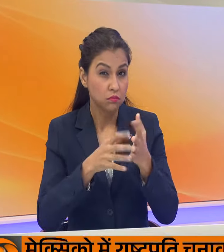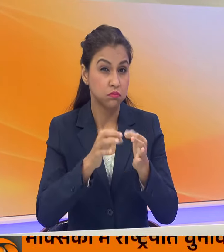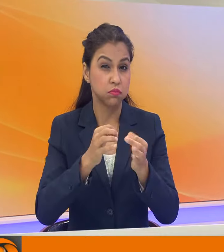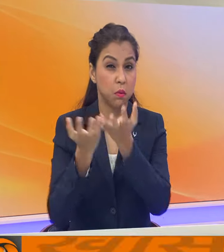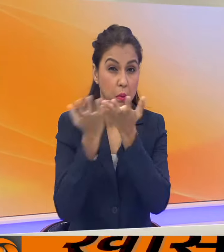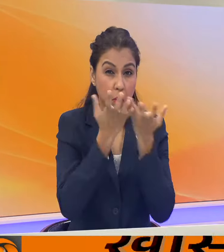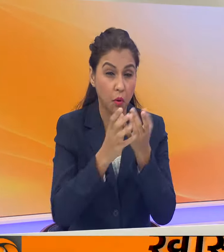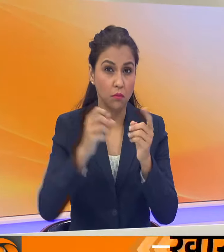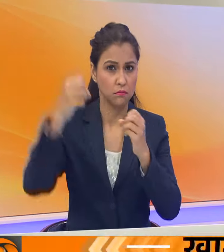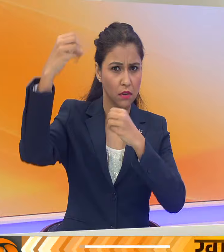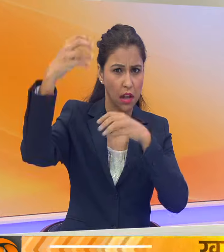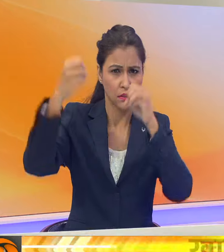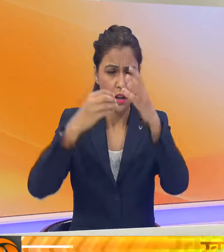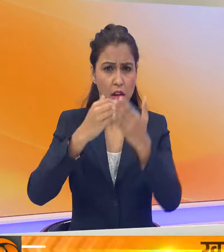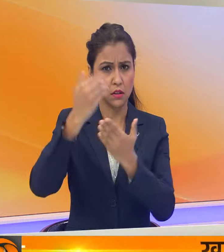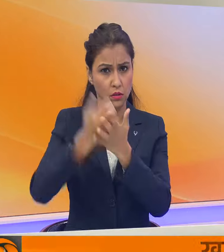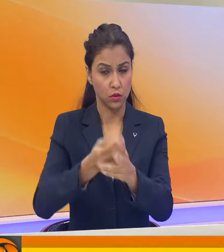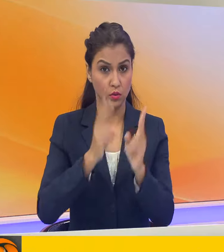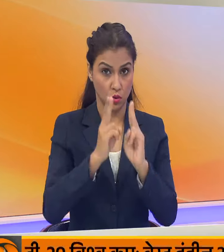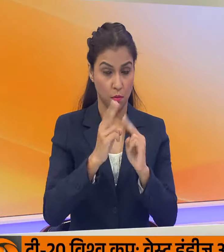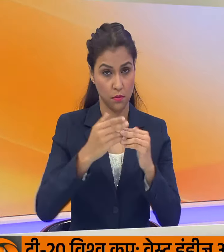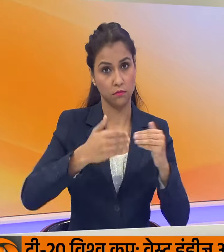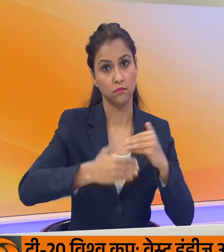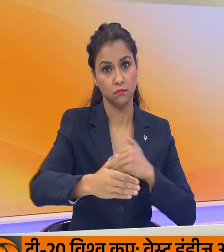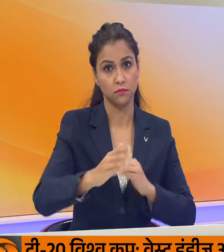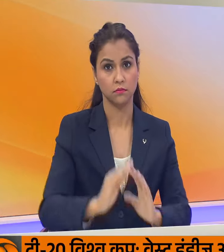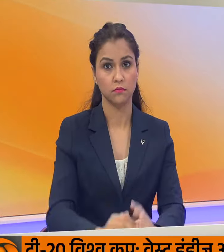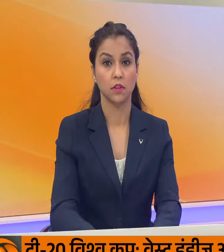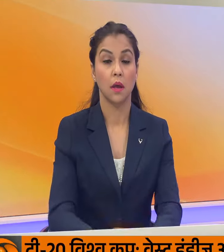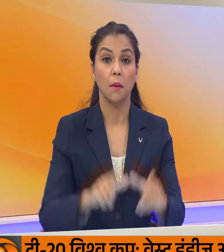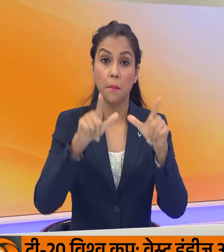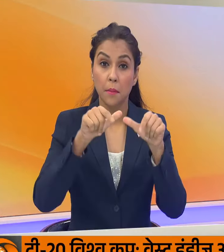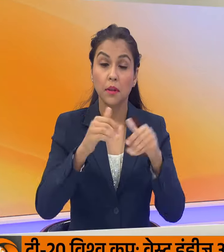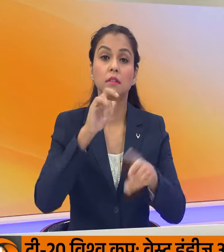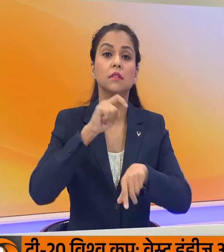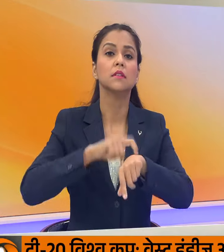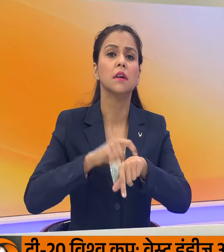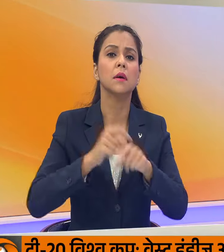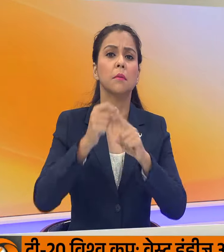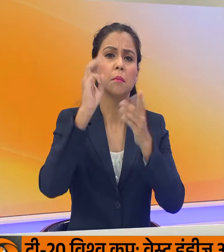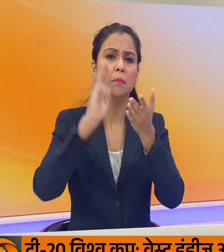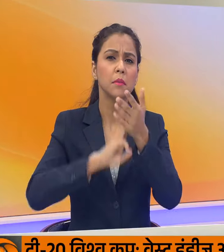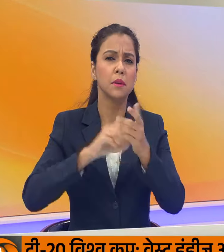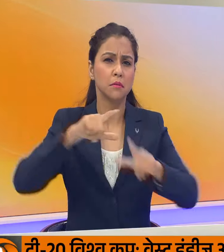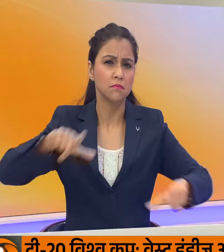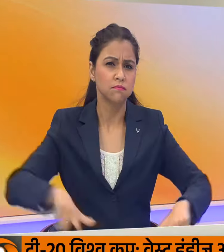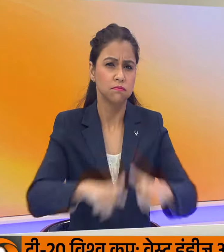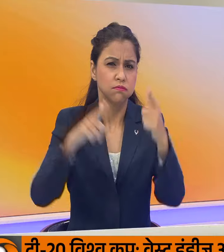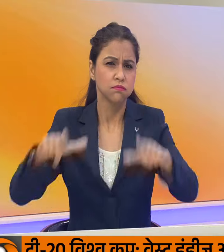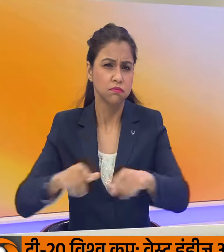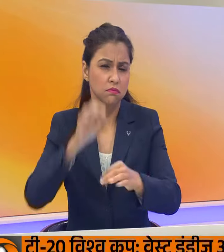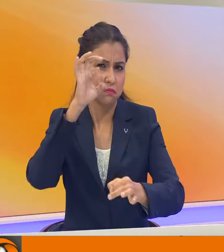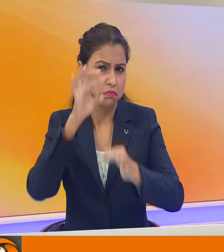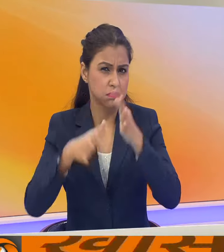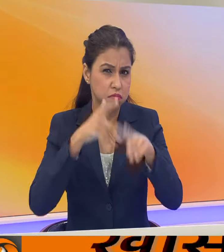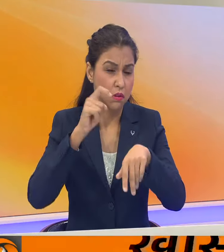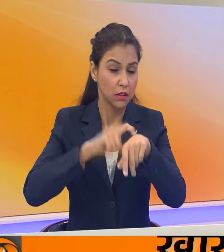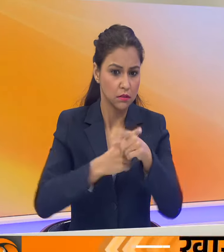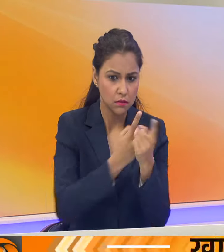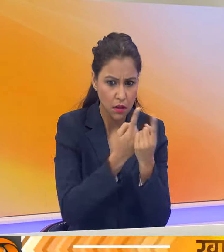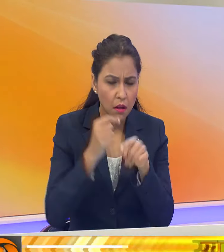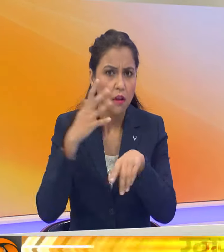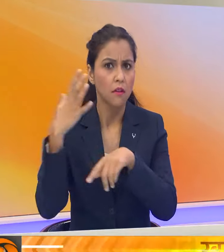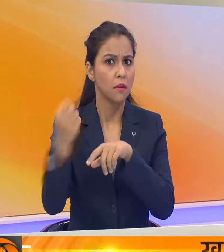और विद्यूत सुरक्षा आडिट नियमित रूप से किया जाए बैठक के दौरान पीम को जंगल की आग की समय पर पहचान